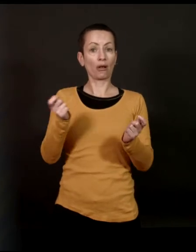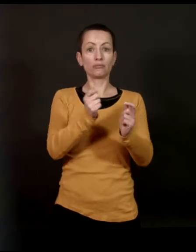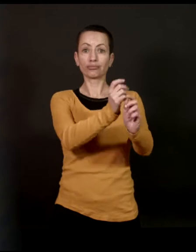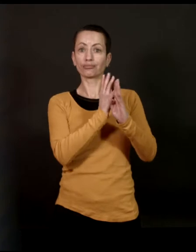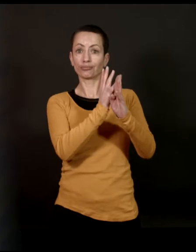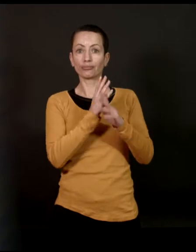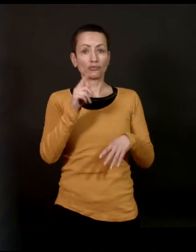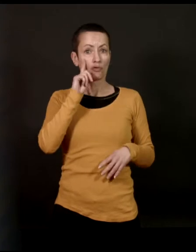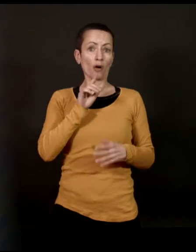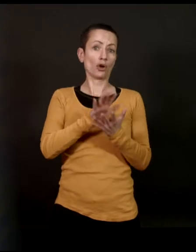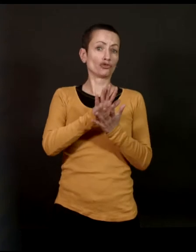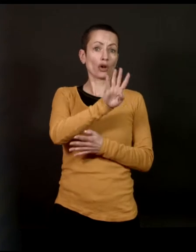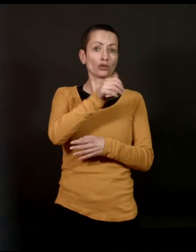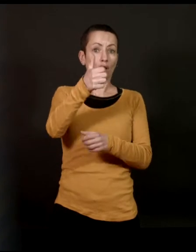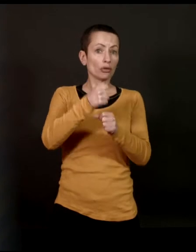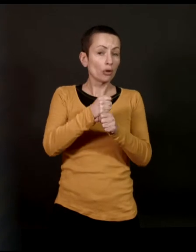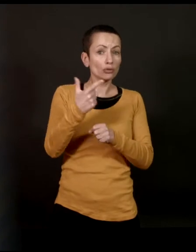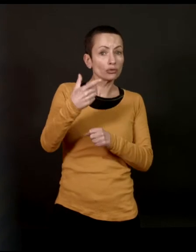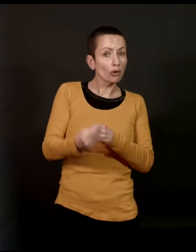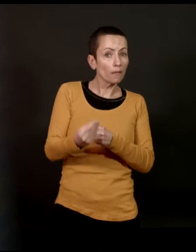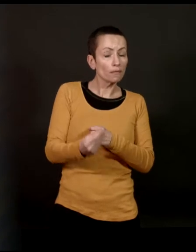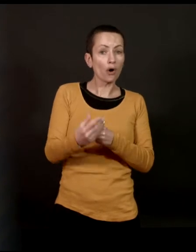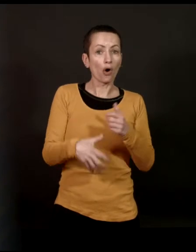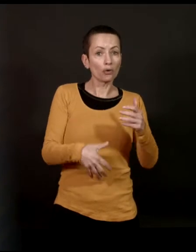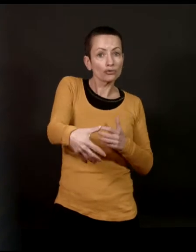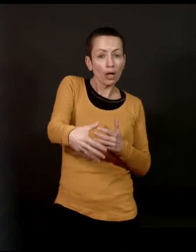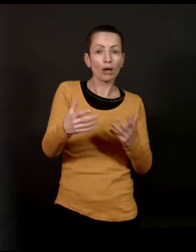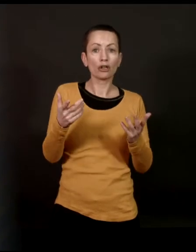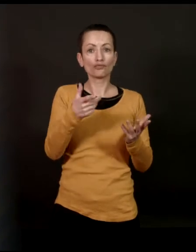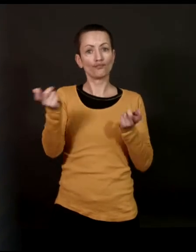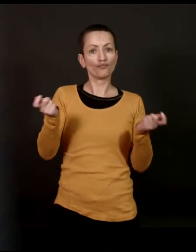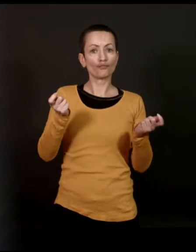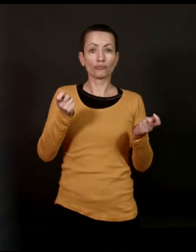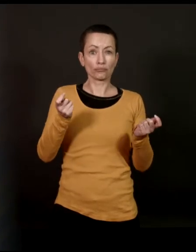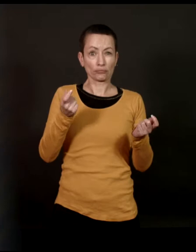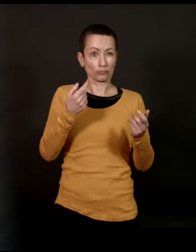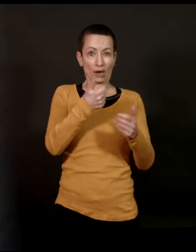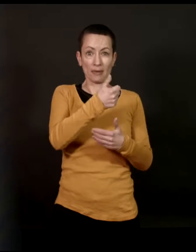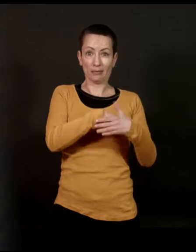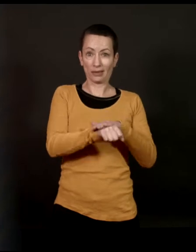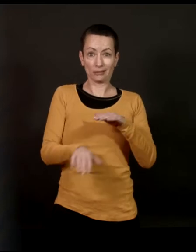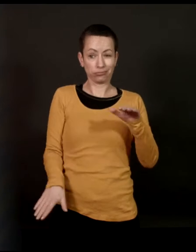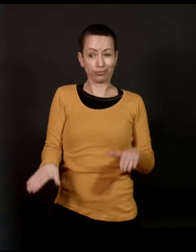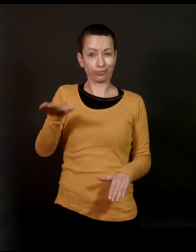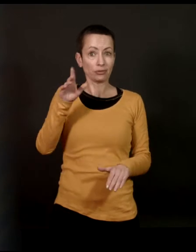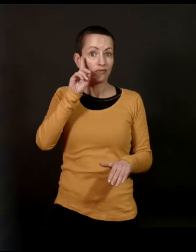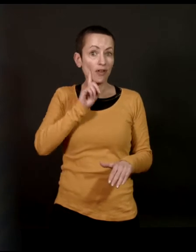seule. Donc, y une postière, une femme de 41 ans, deux enfants, enceinte, qui la tient, qui est l'enfant du pays, une jolie femme,